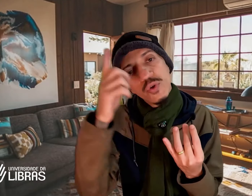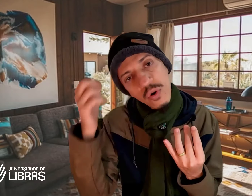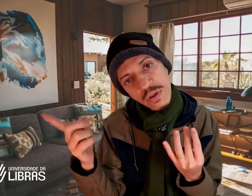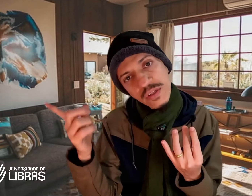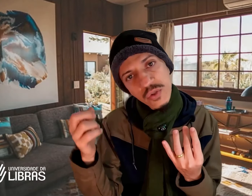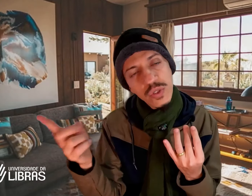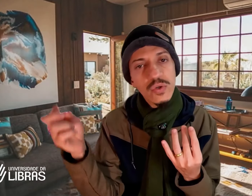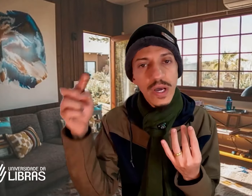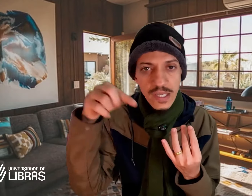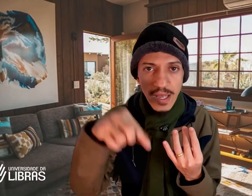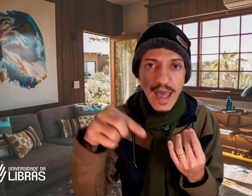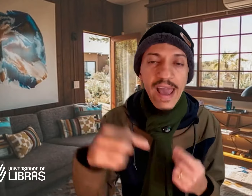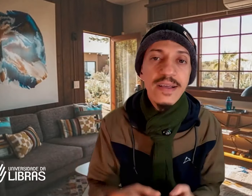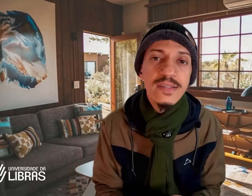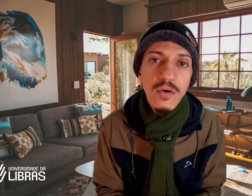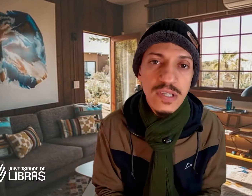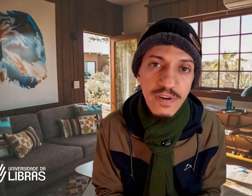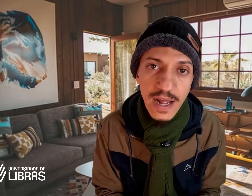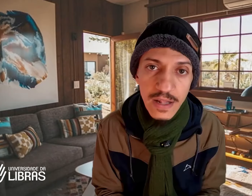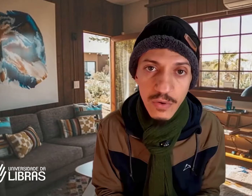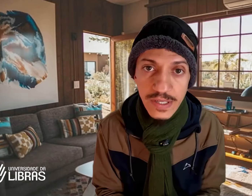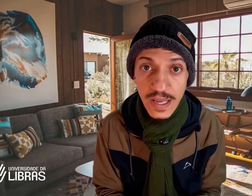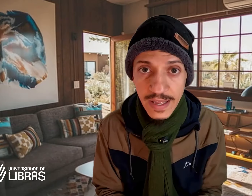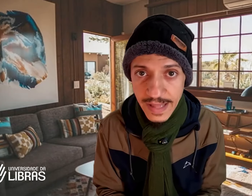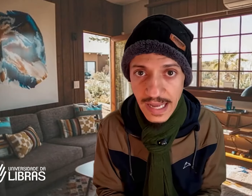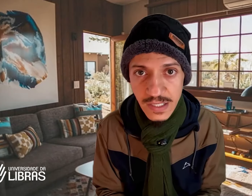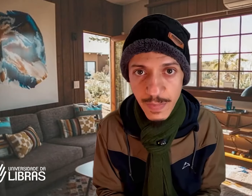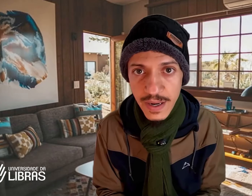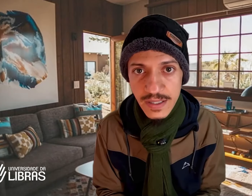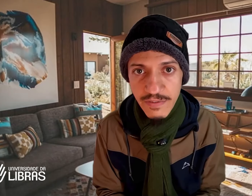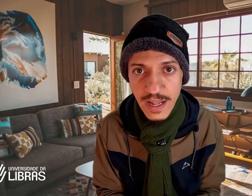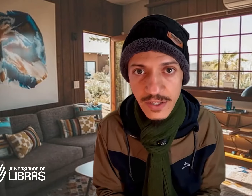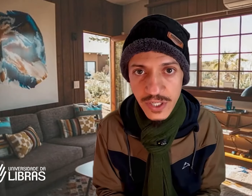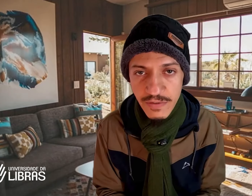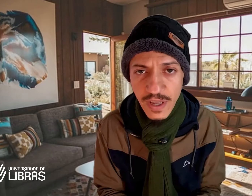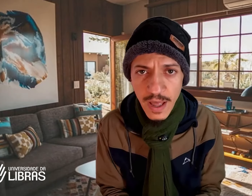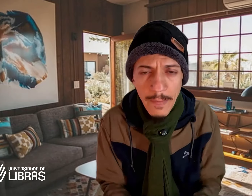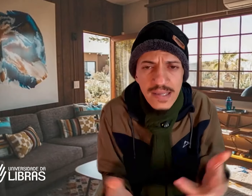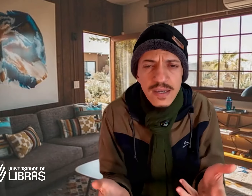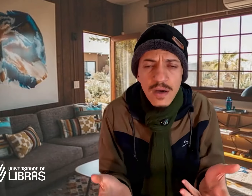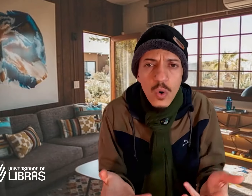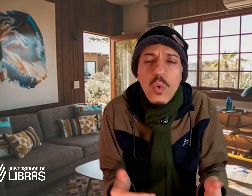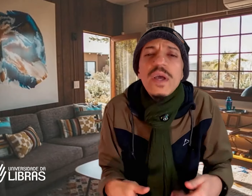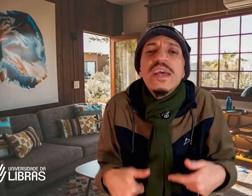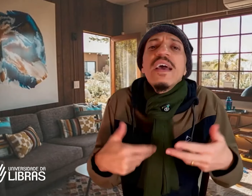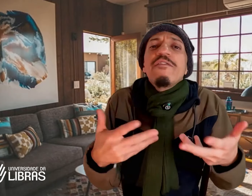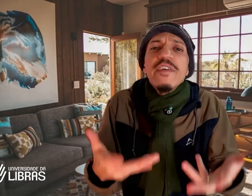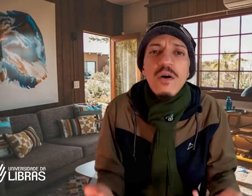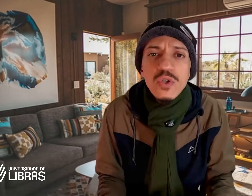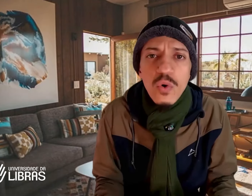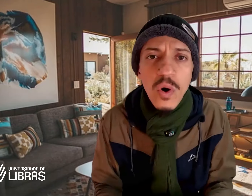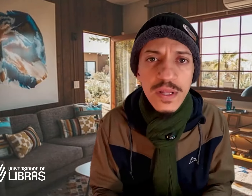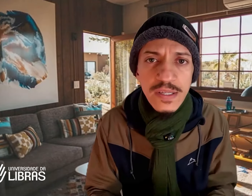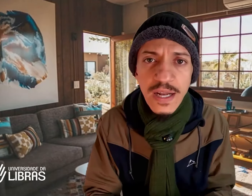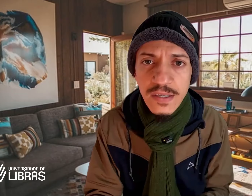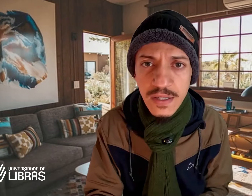outras instituições, é que são os avaliadores dessas bancas avaliativas. Mas, o que, afinal de contas, eles estão